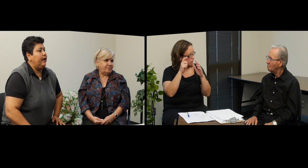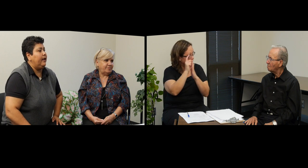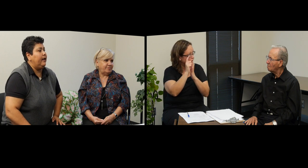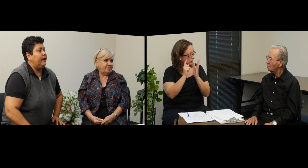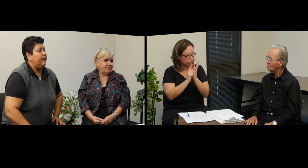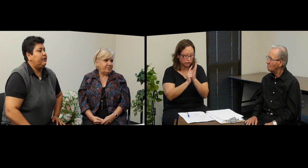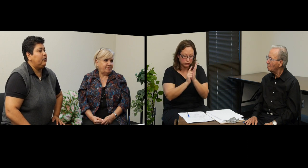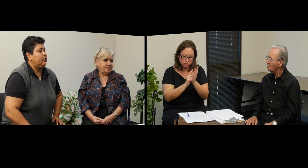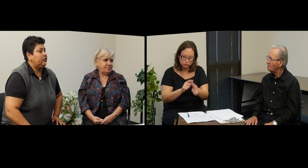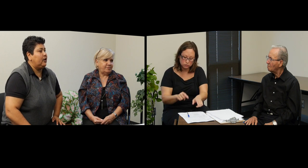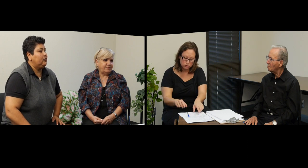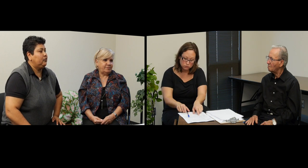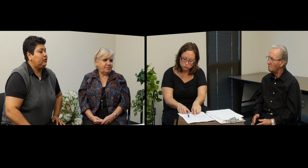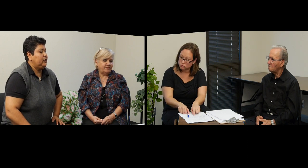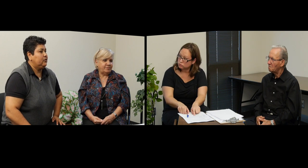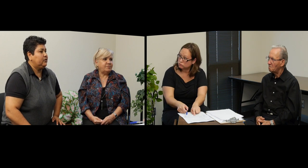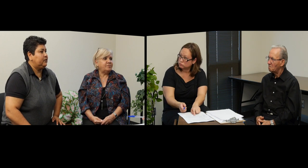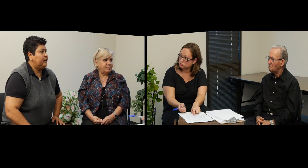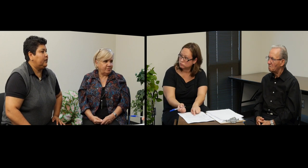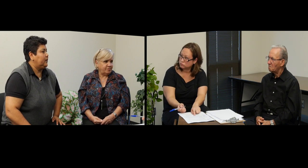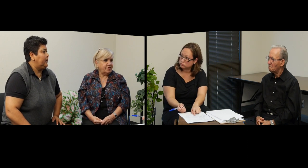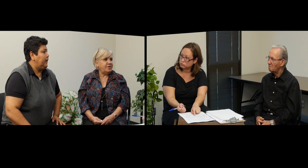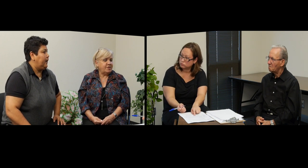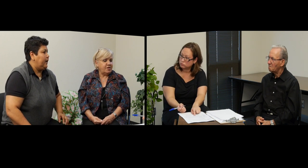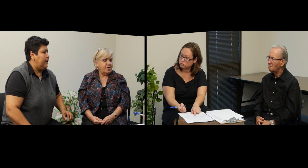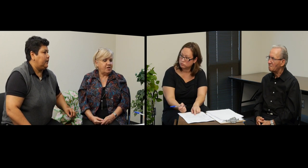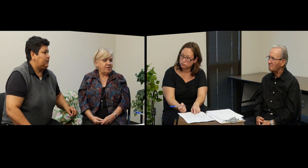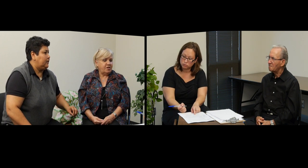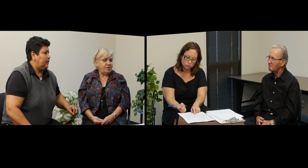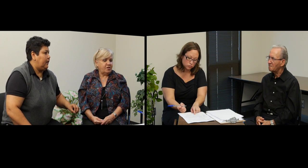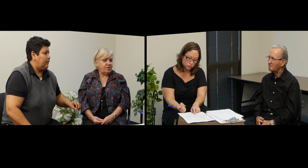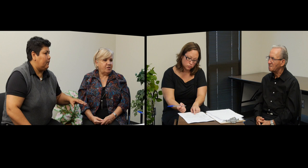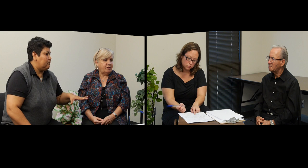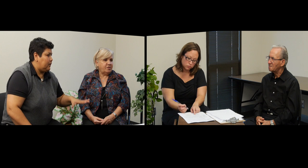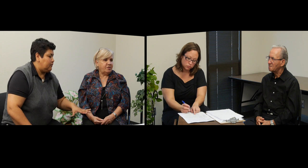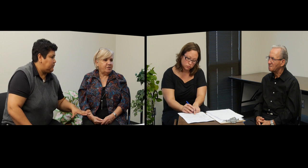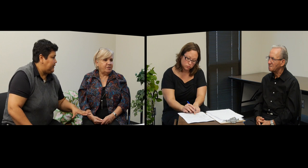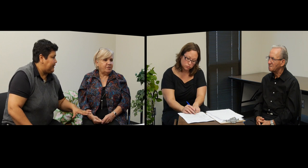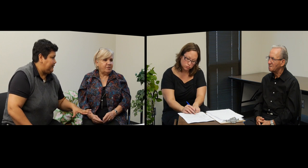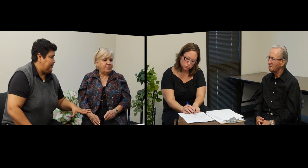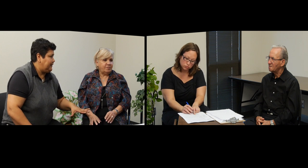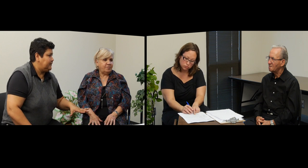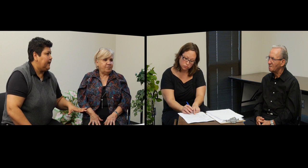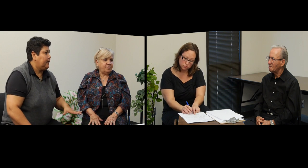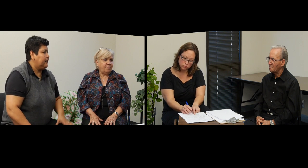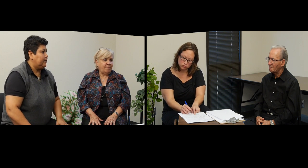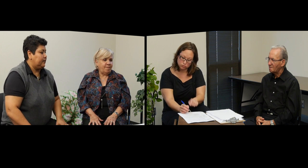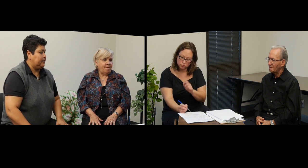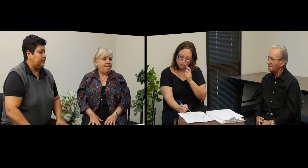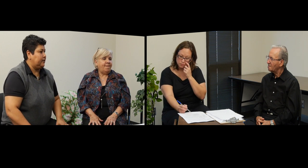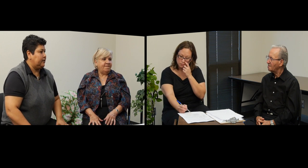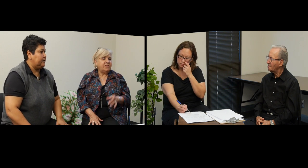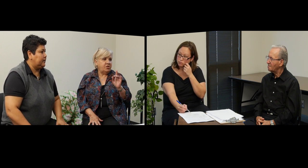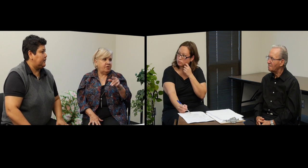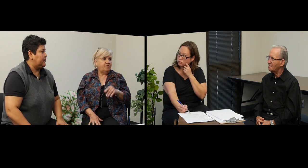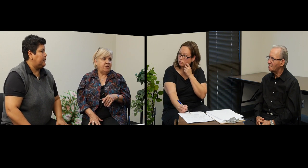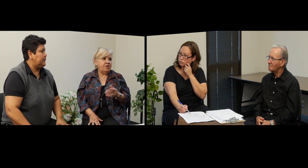Él vino a los Estados Unidos, este, es, tiene residencia. Ya. Él